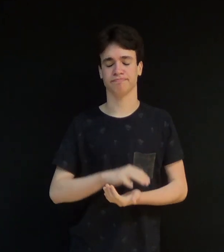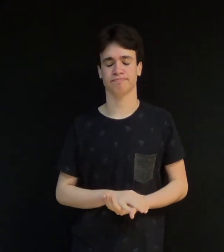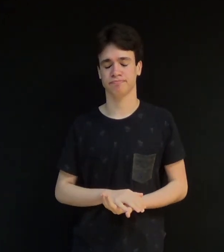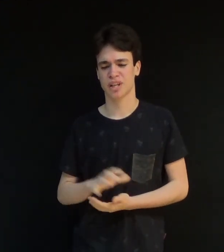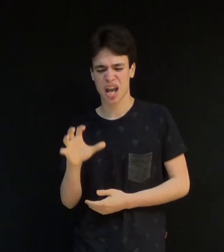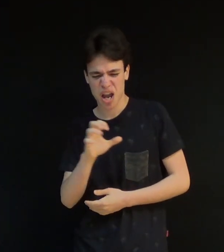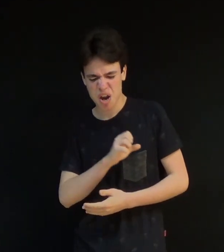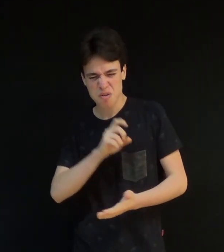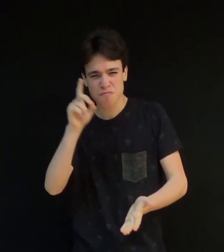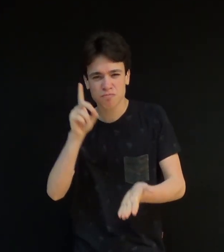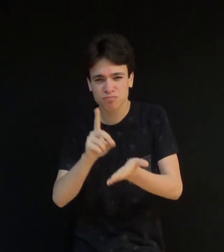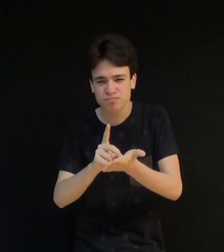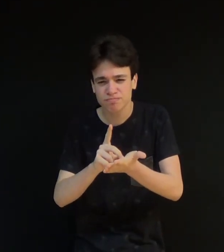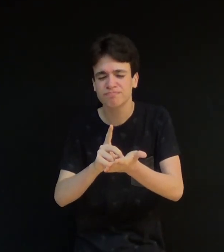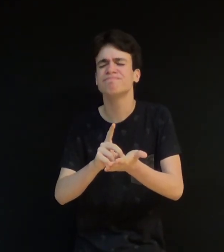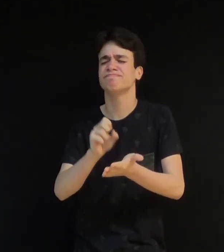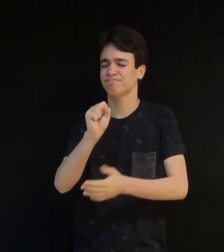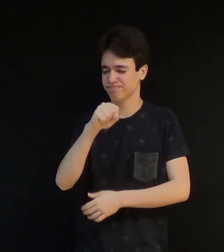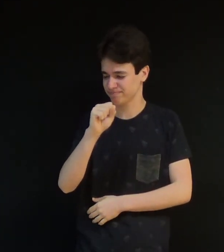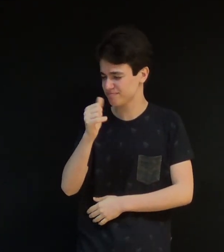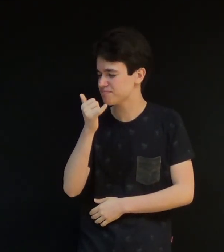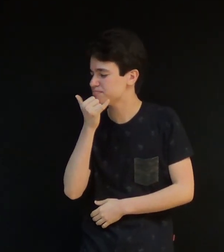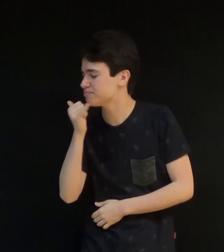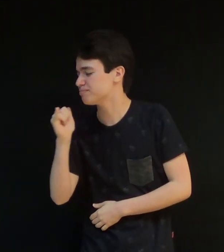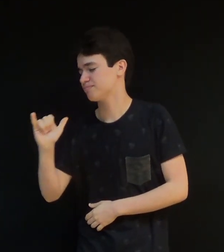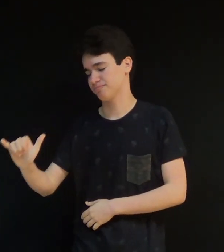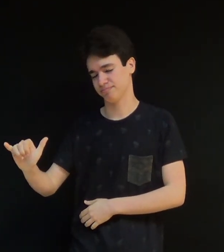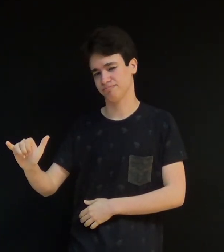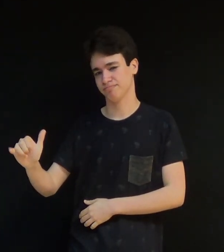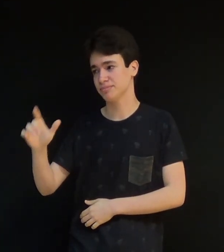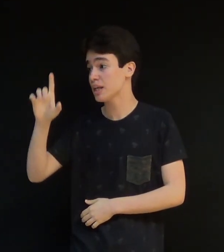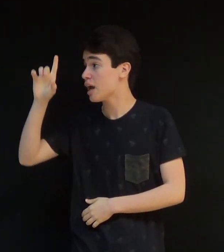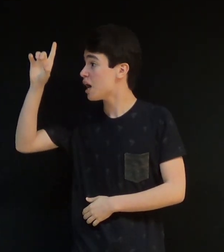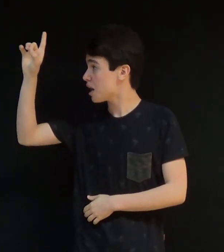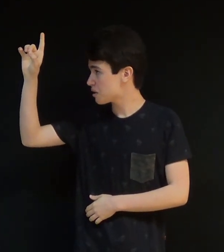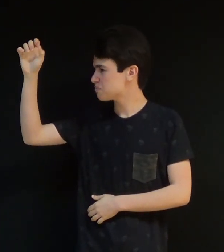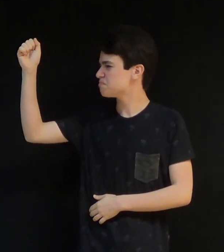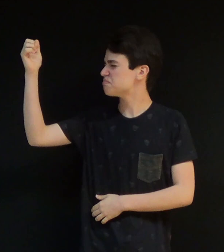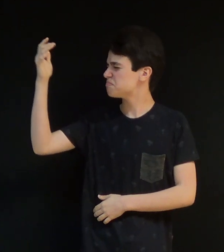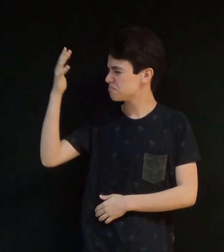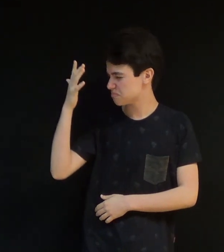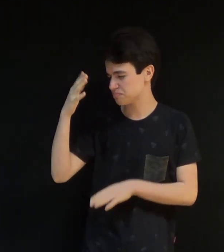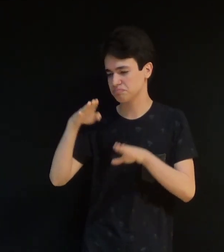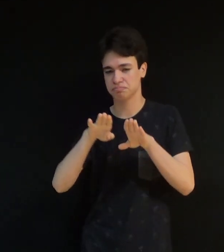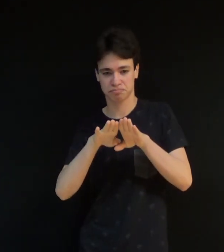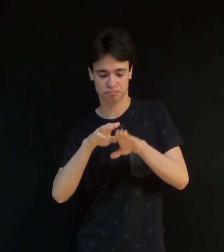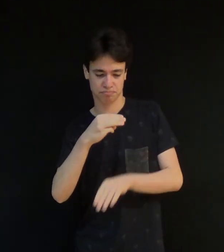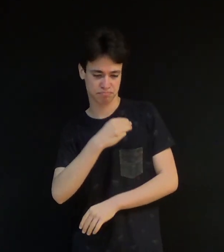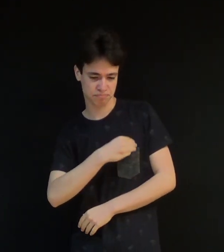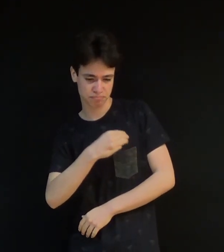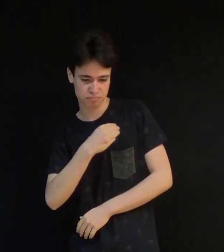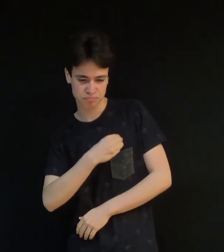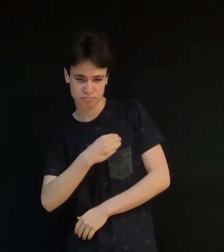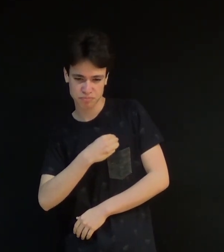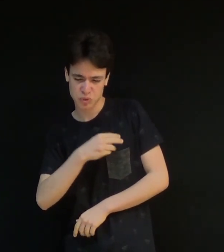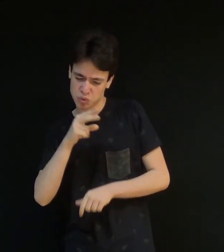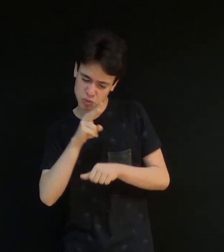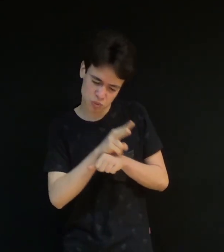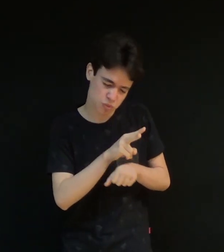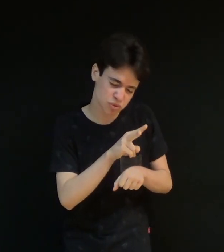amor perdoador. Deus, em sua graça e misericórdia, olha todos os dias para nós e derrama do seu